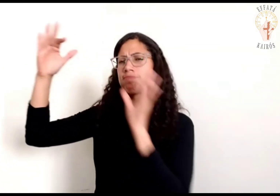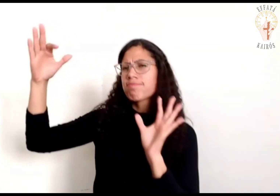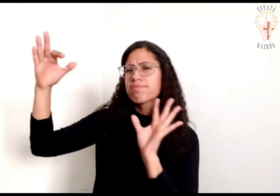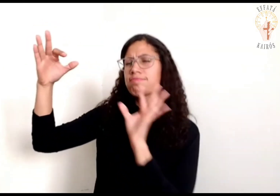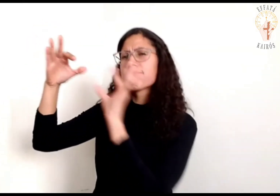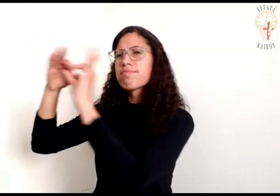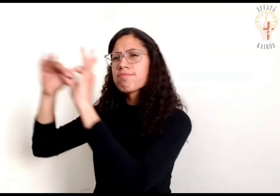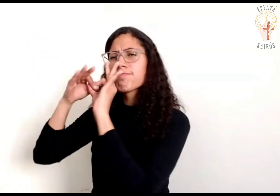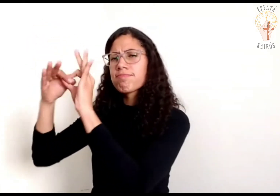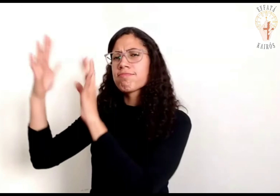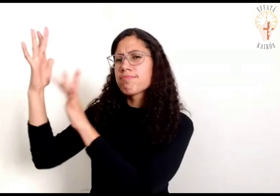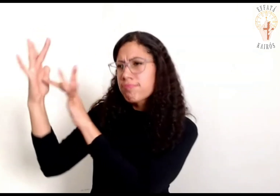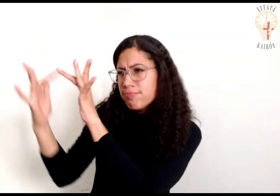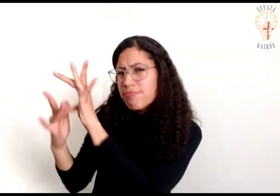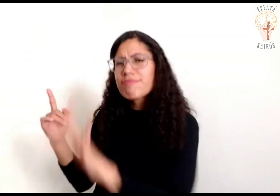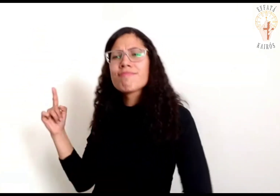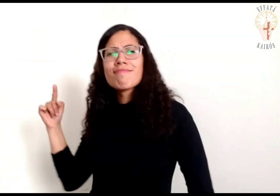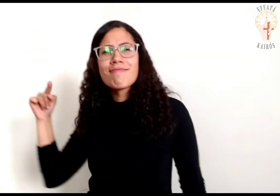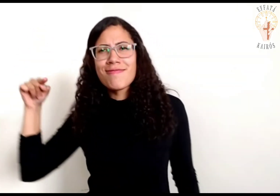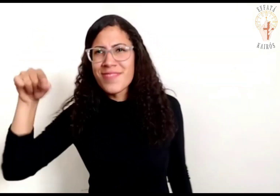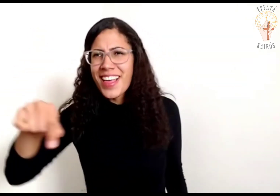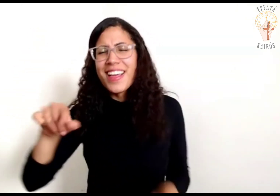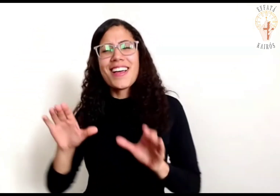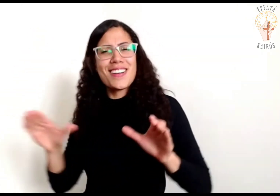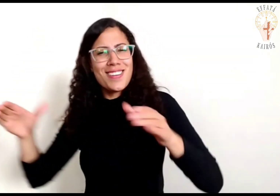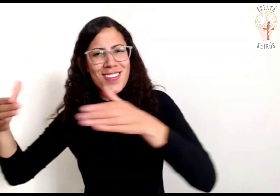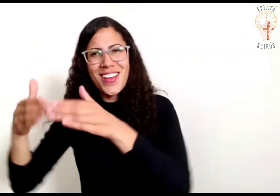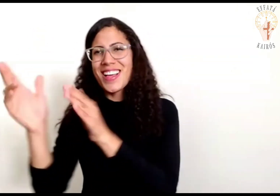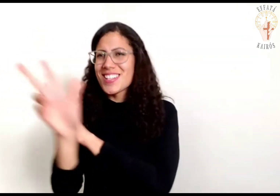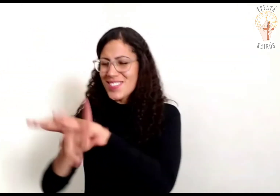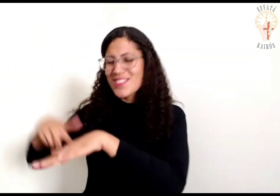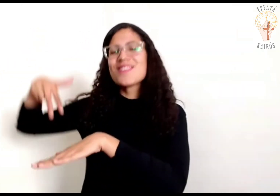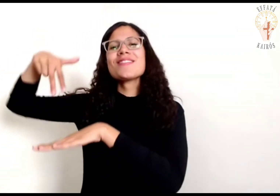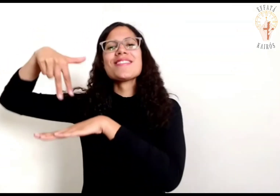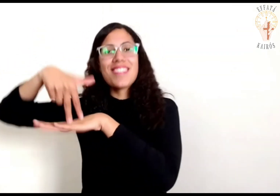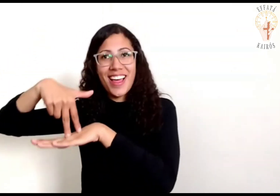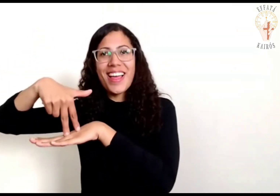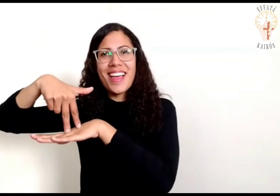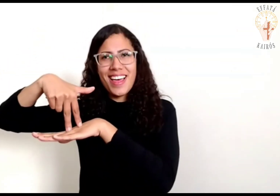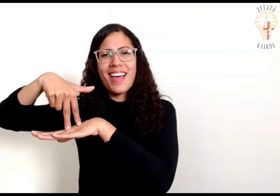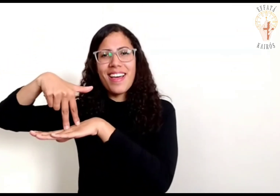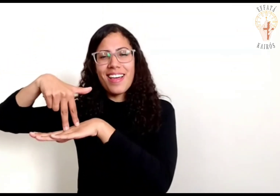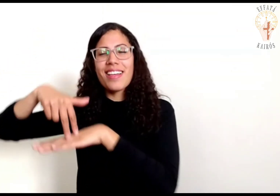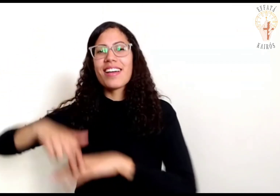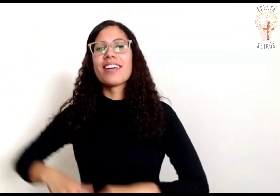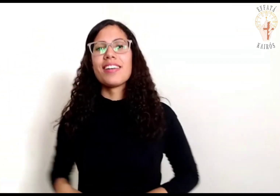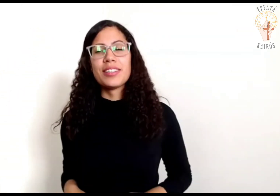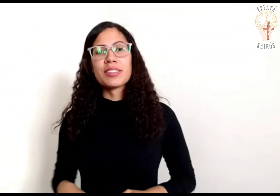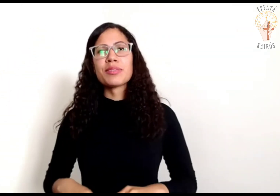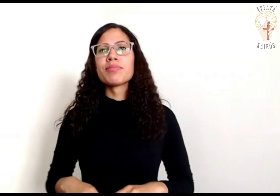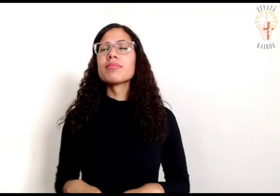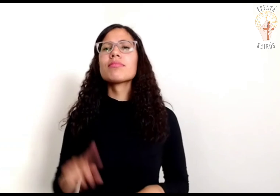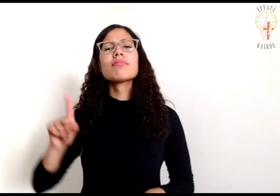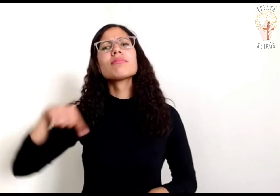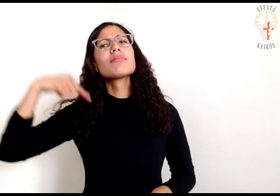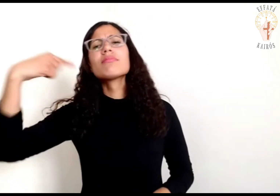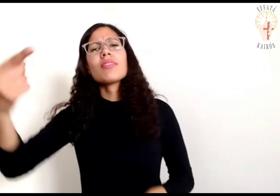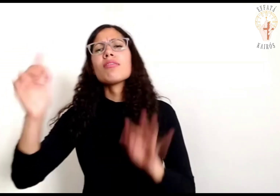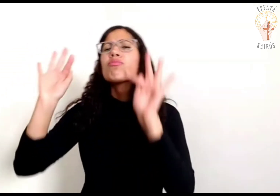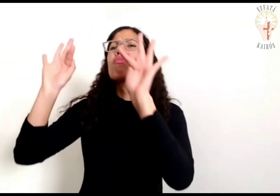os que pertencem a Cristo Por ocasião da sua vinda A